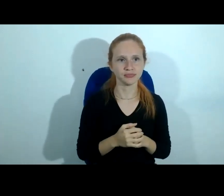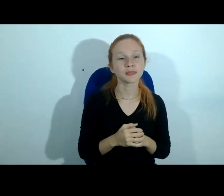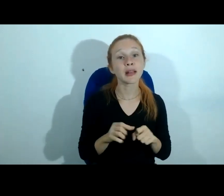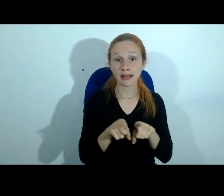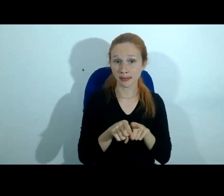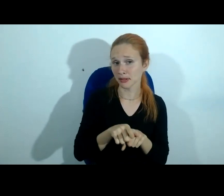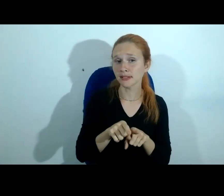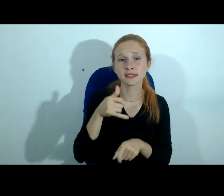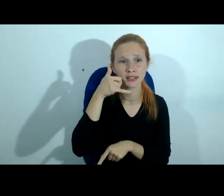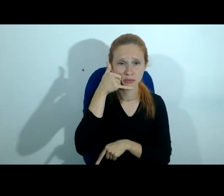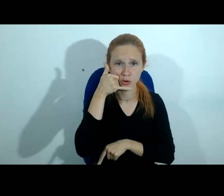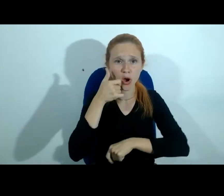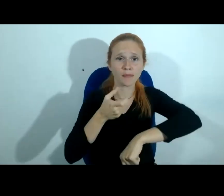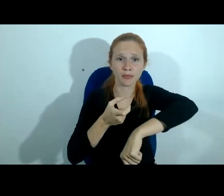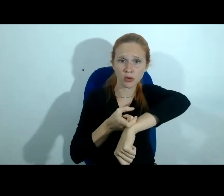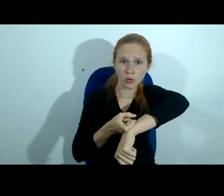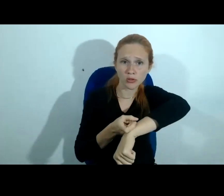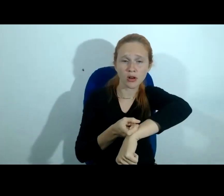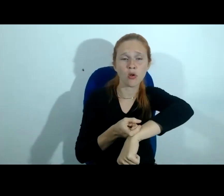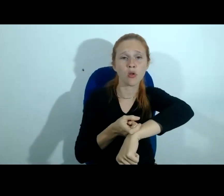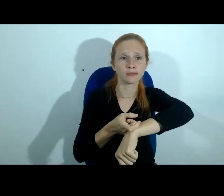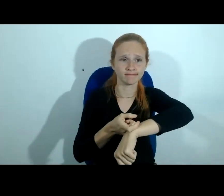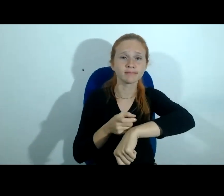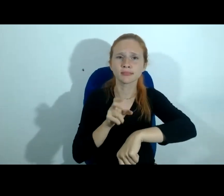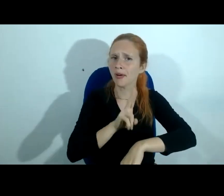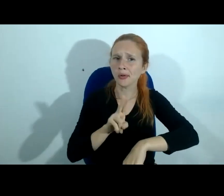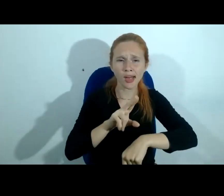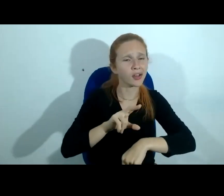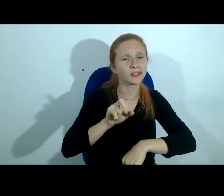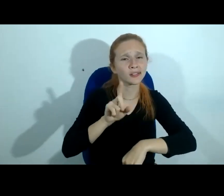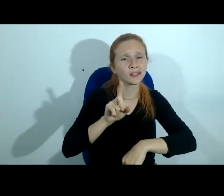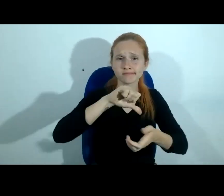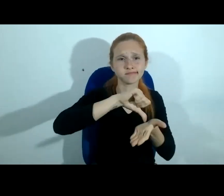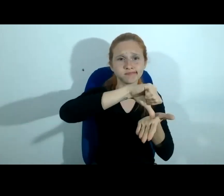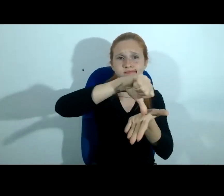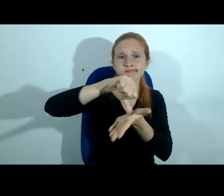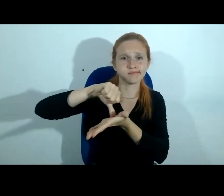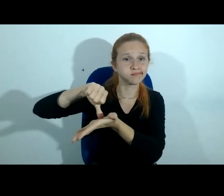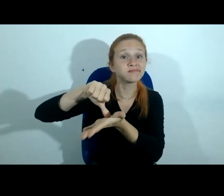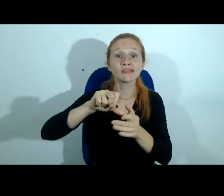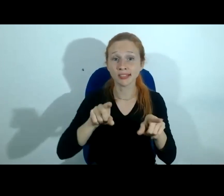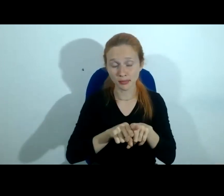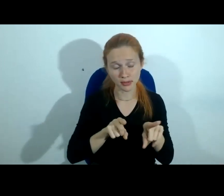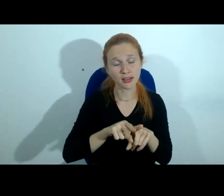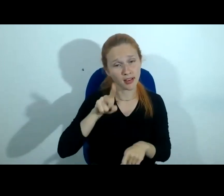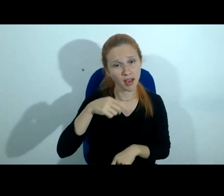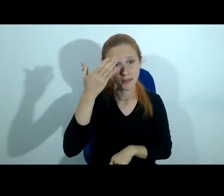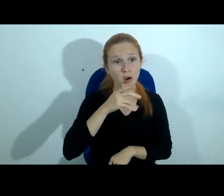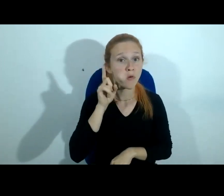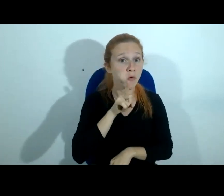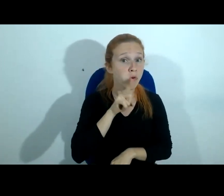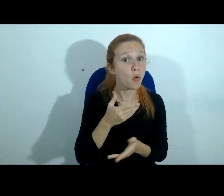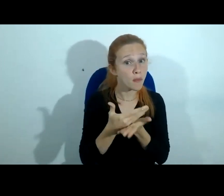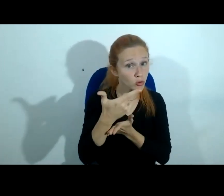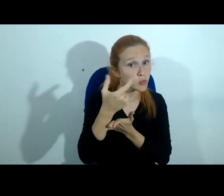o Apple Watch o Fitbit nós temos diversos exemplos nos Estados Unidos desde 2015